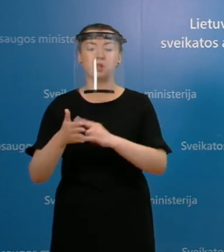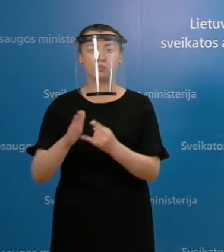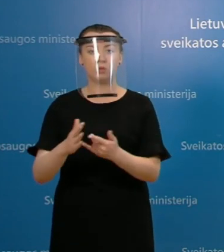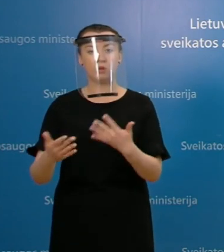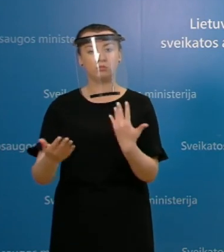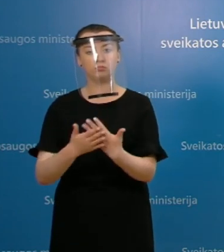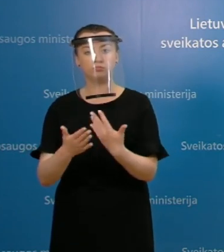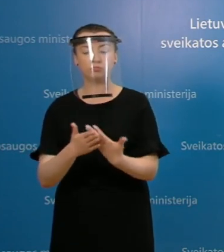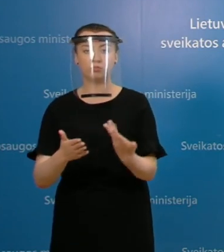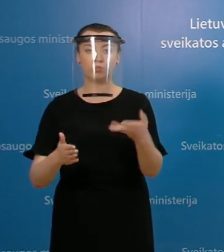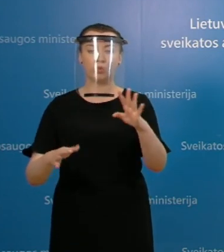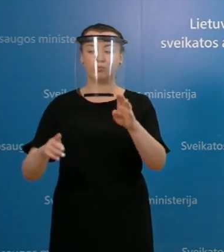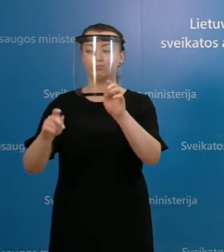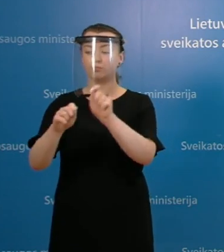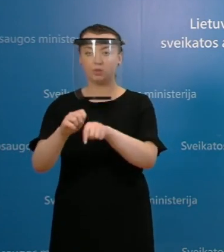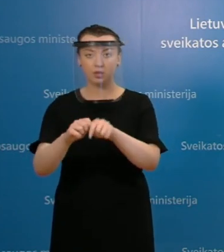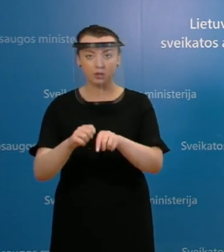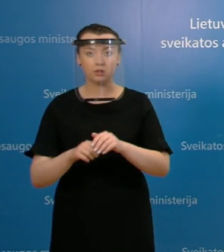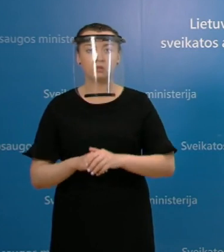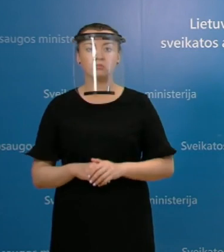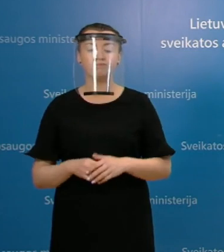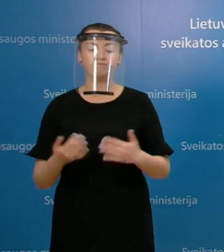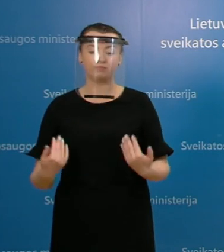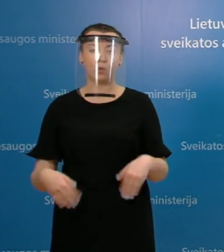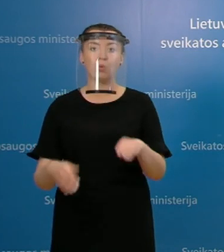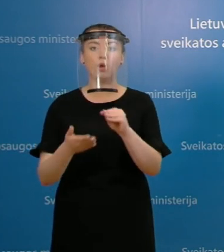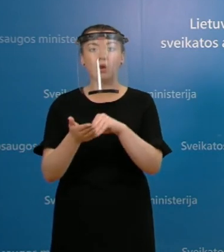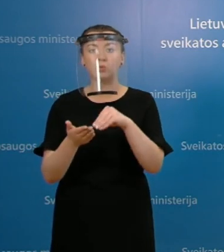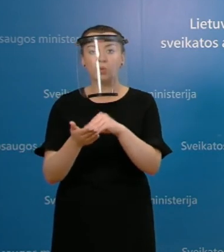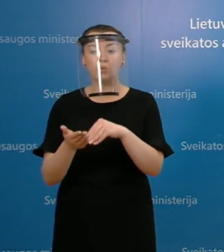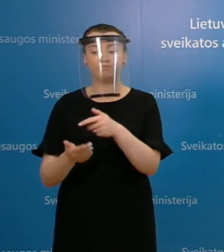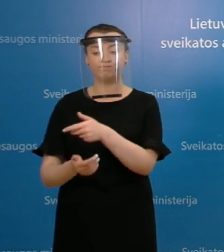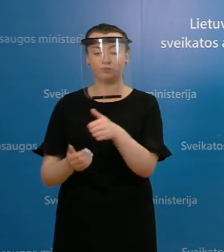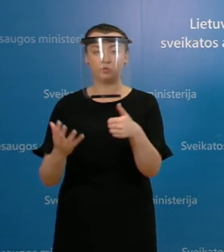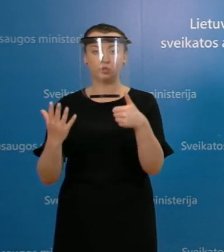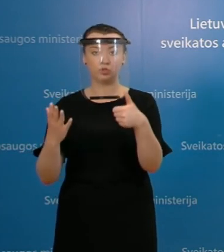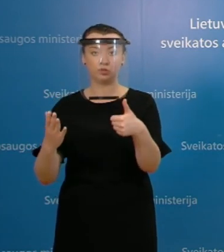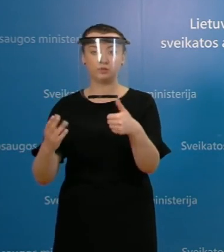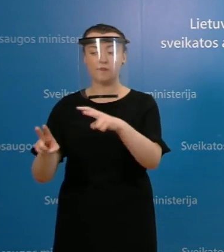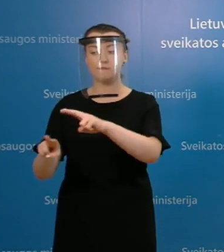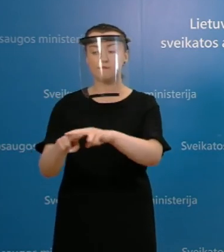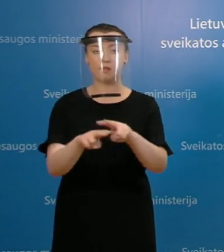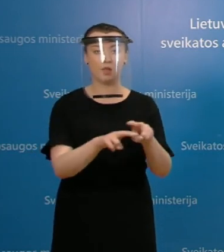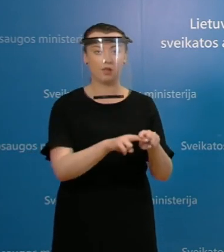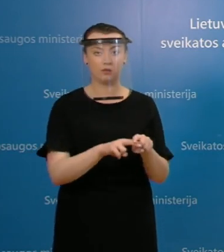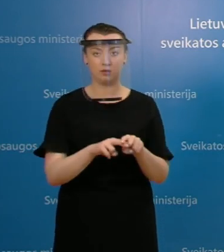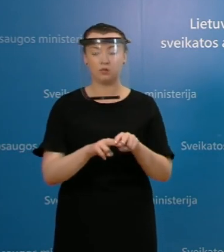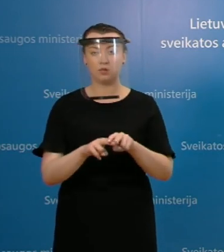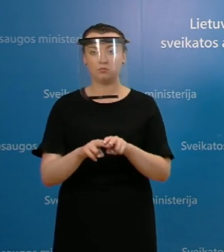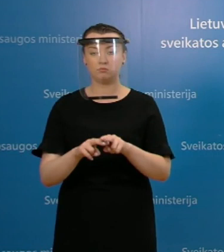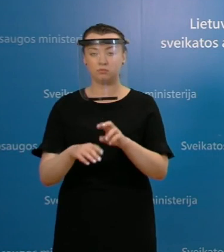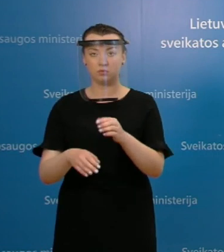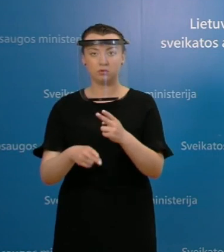daugiau testuoti, nes kaip ir minėjau, juose sergamumo rodiklis